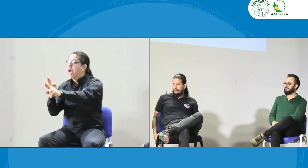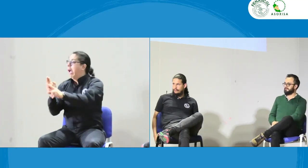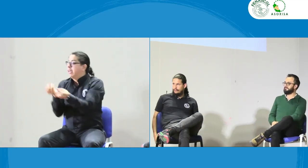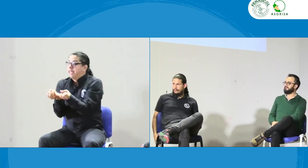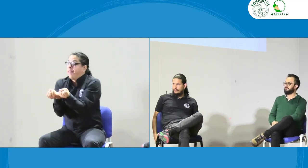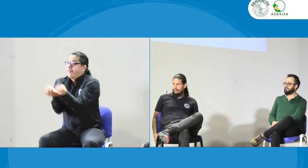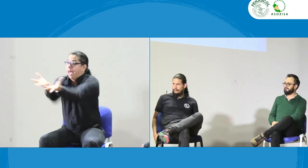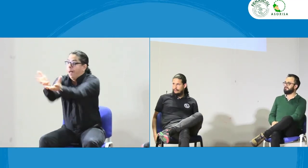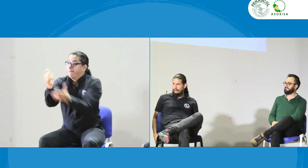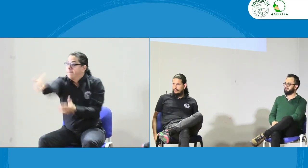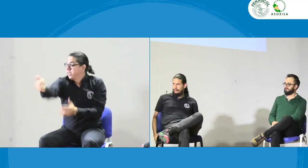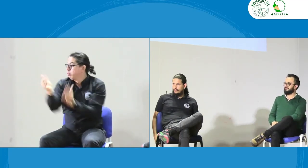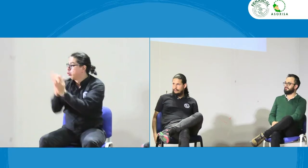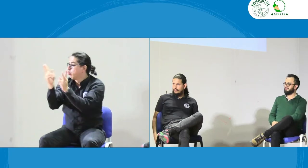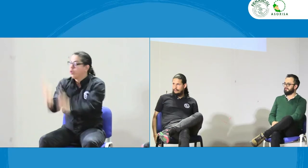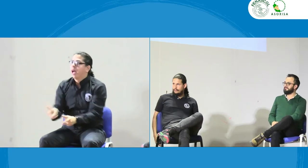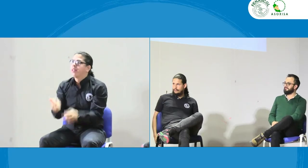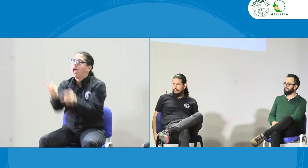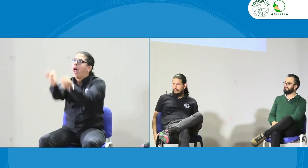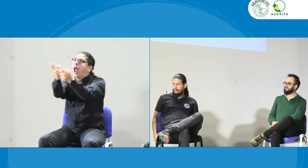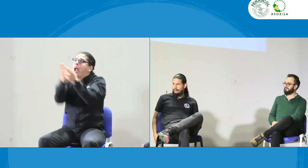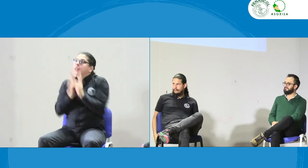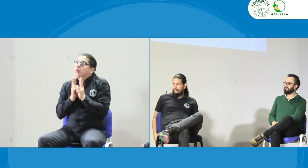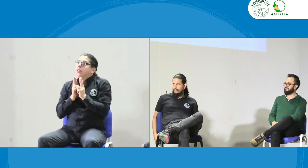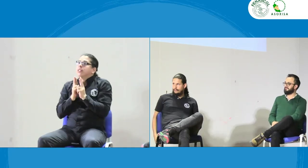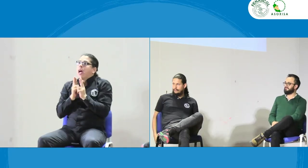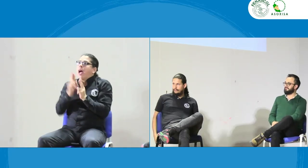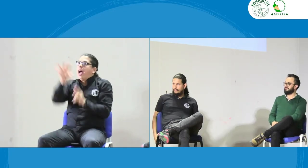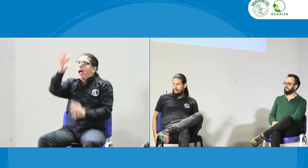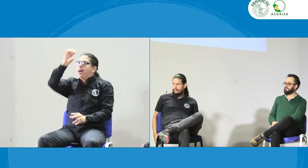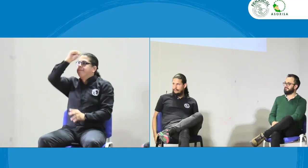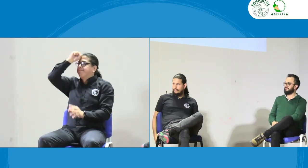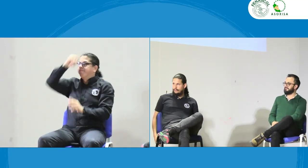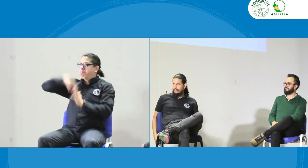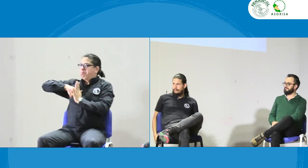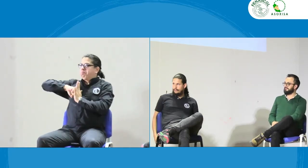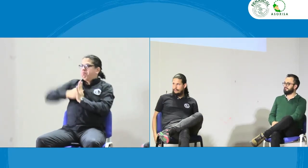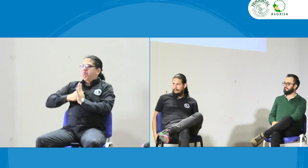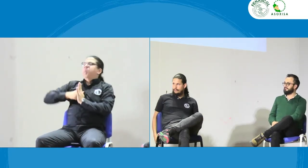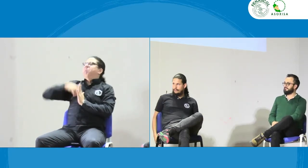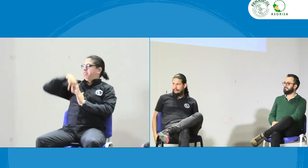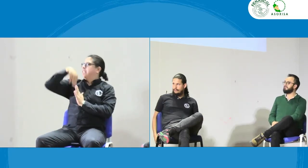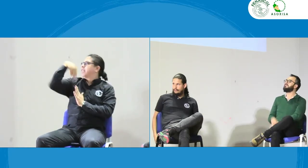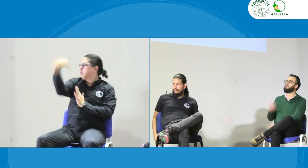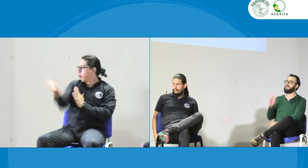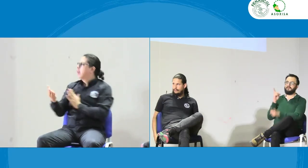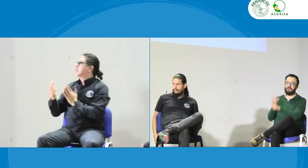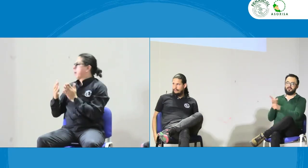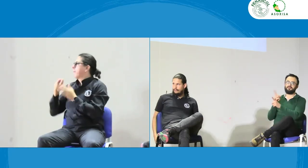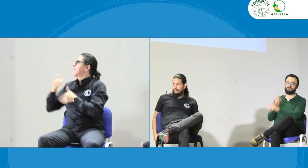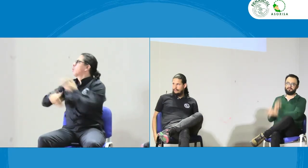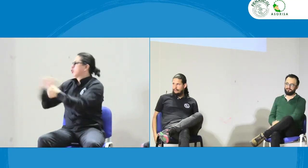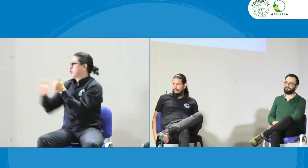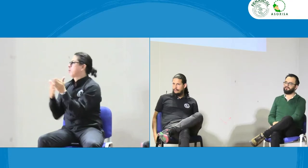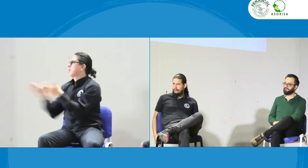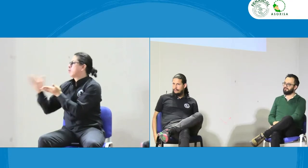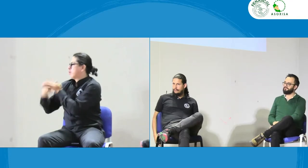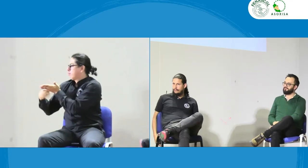y es el profesor quien da la aclaración y el mismo estudiante cuando tenga el concepto puede más